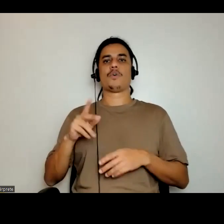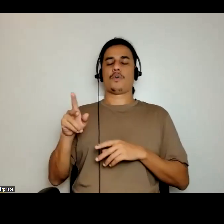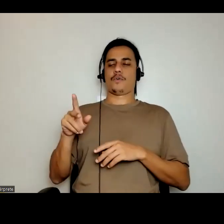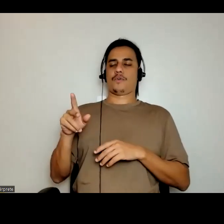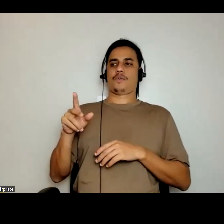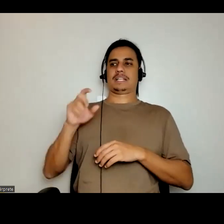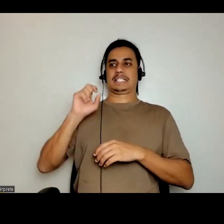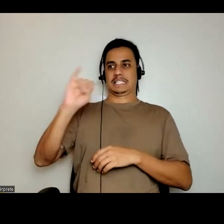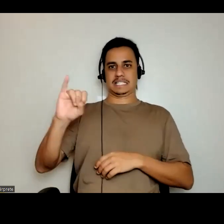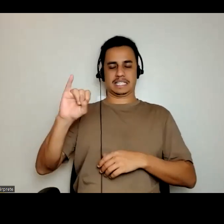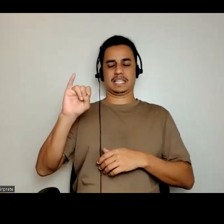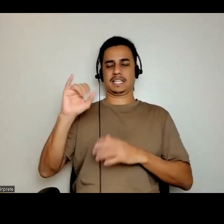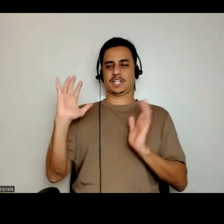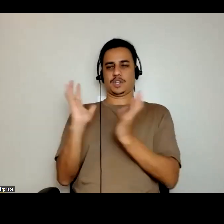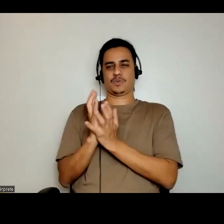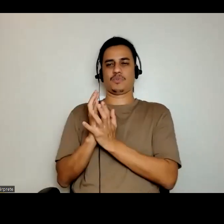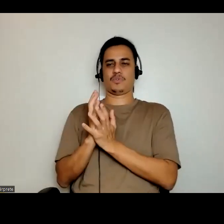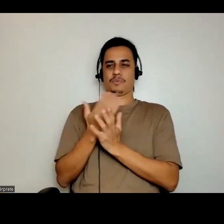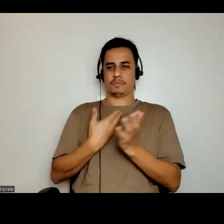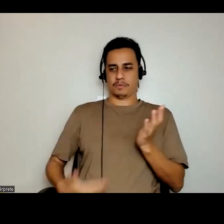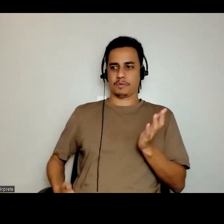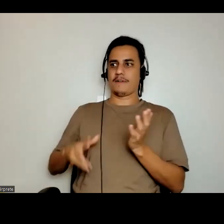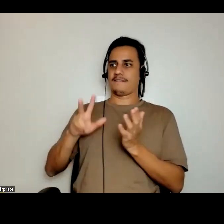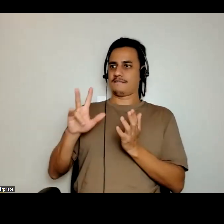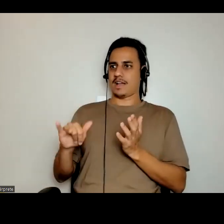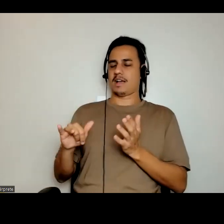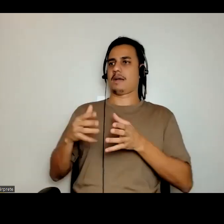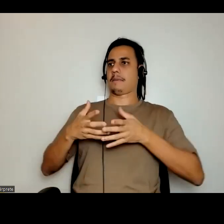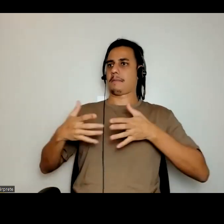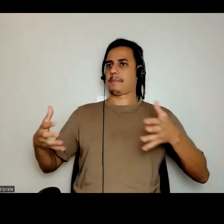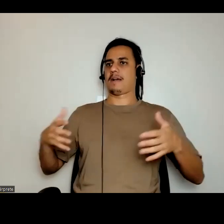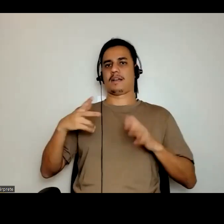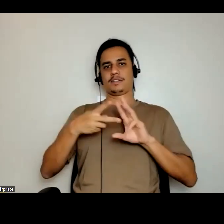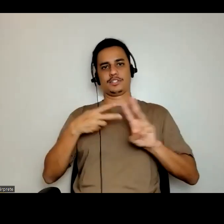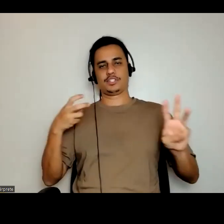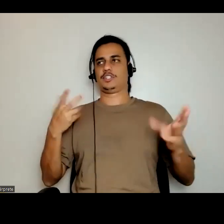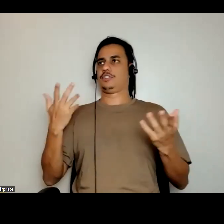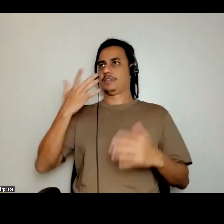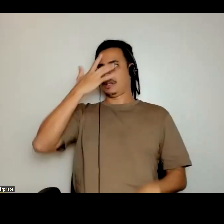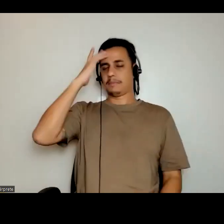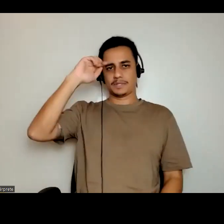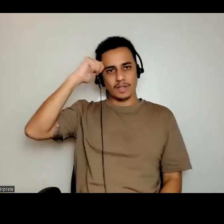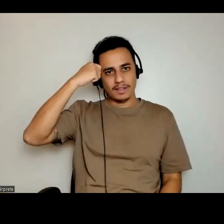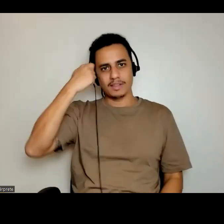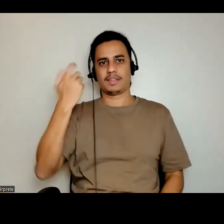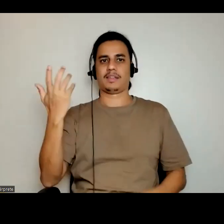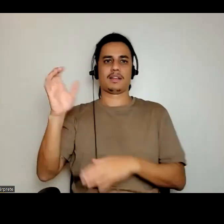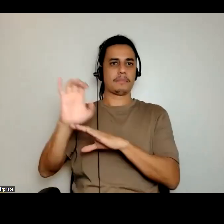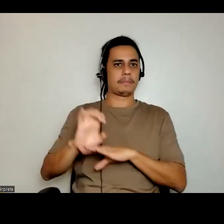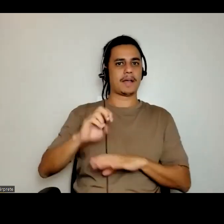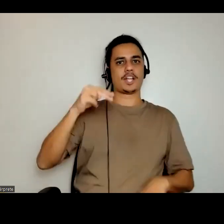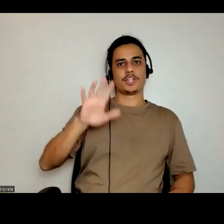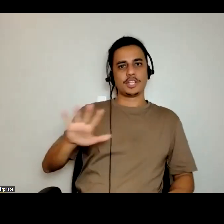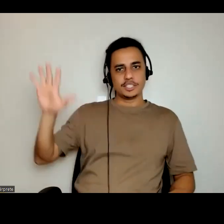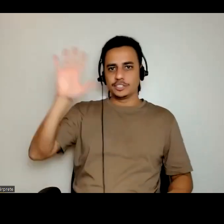favorável, ele vai ampliar para indígenas, pessoas negras, imigrantes, migrantes nordestinos.